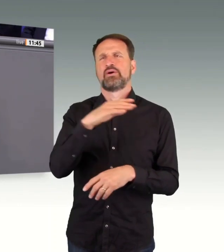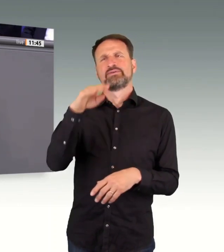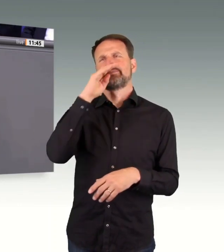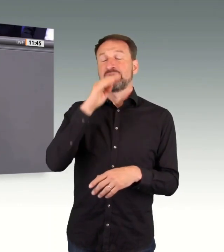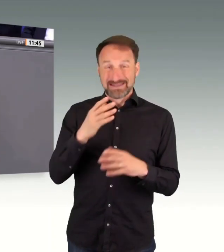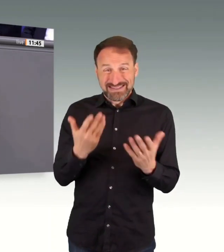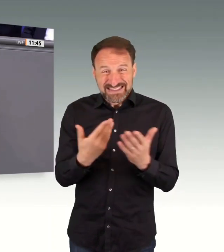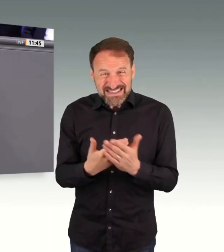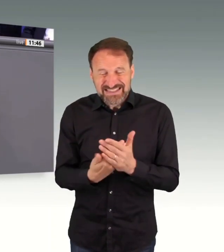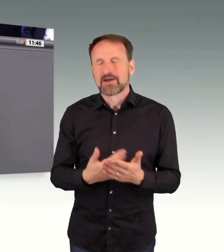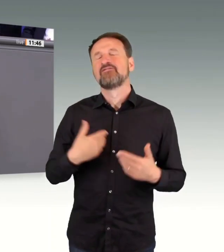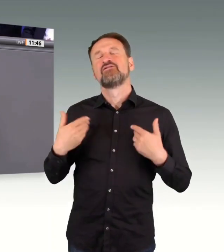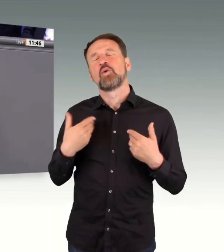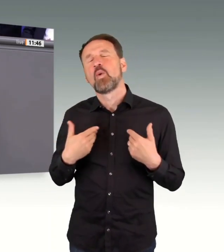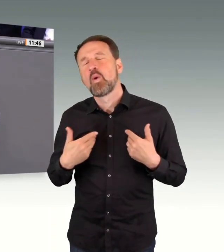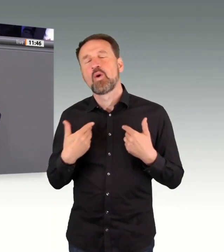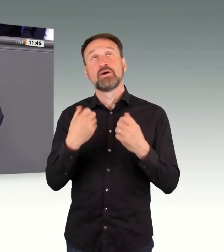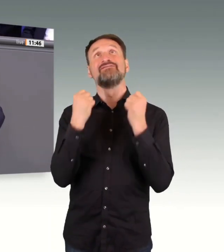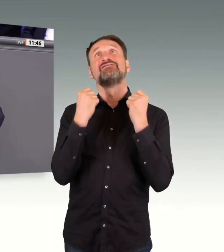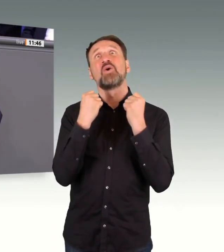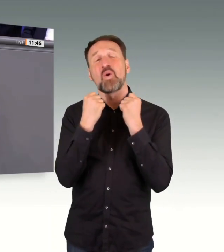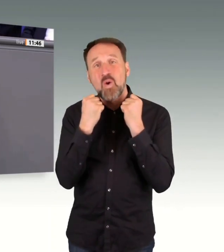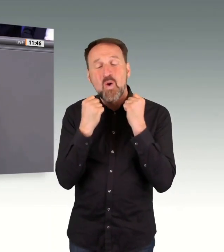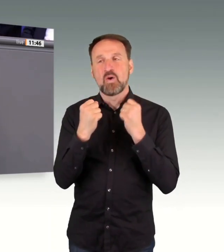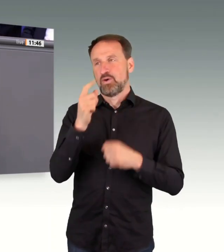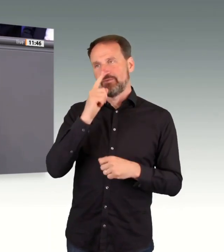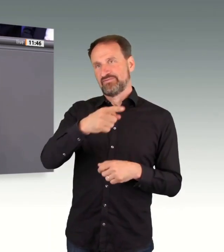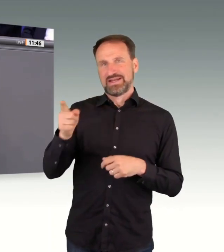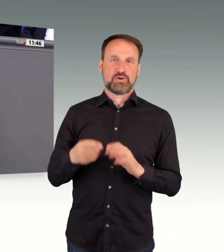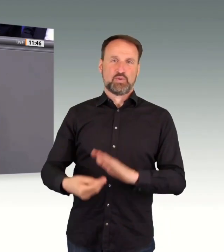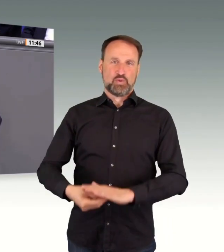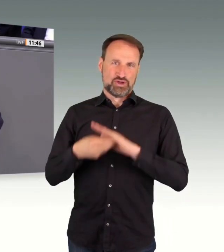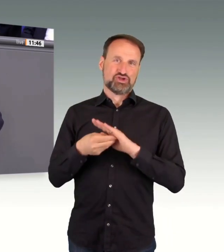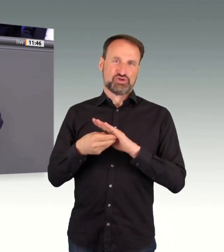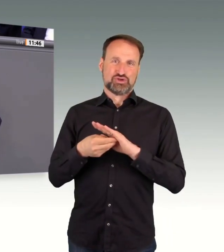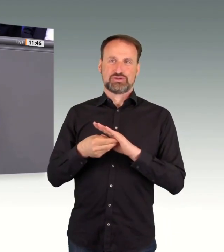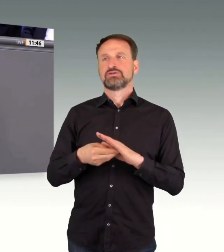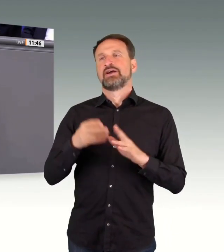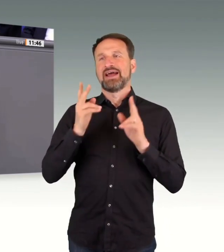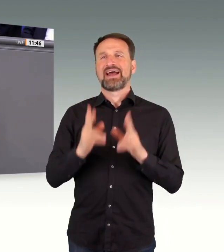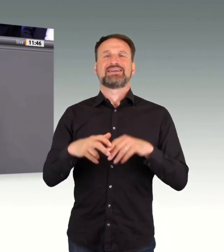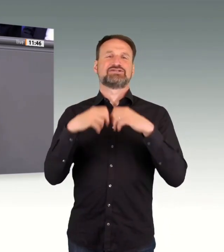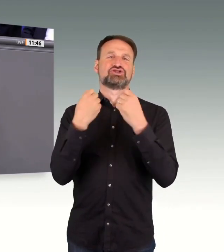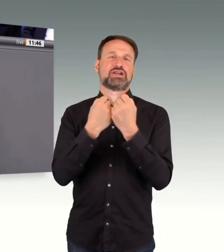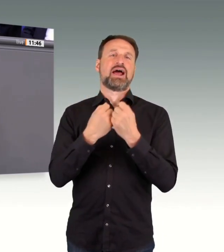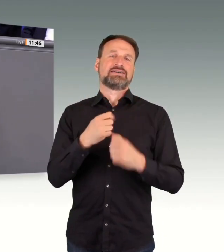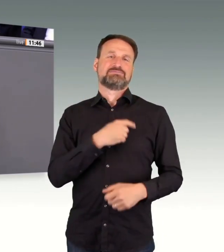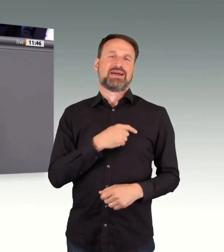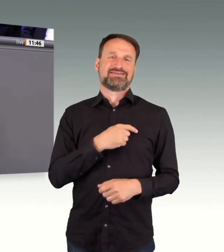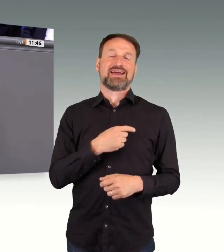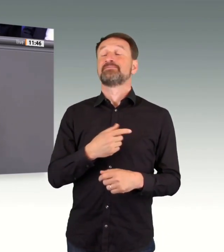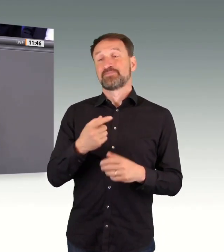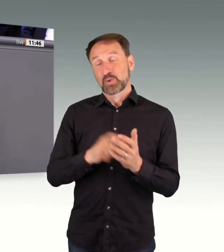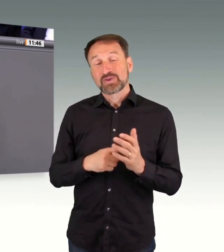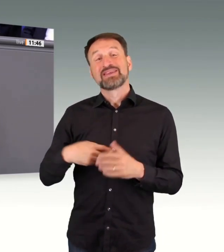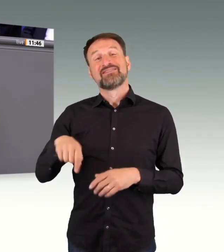da, deswegen freuen wir uns auch da auf die Unterstützung einer Rechtsstaatspartei, weil wir wissen, was